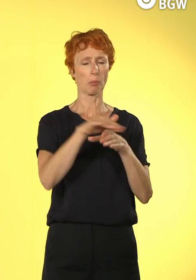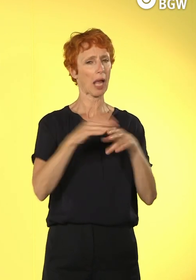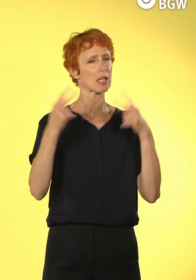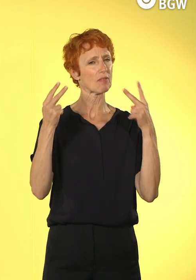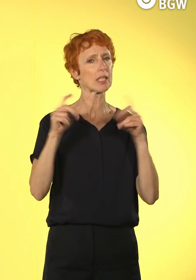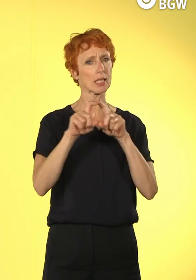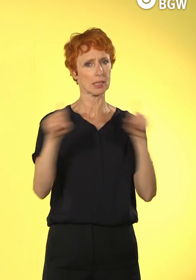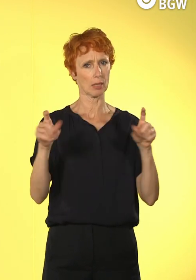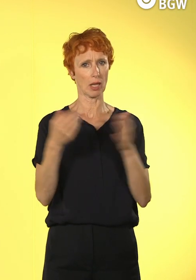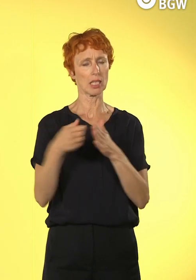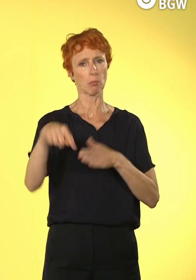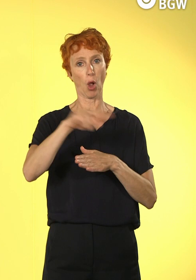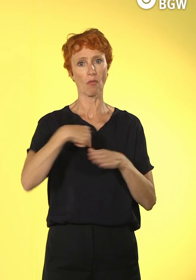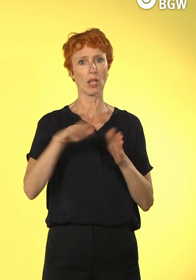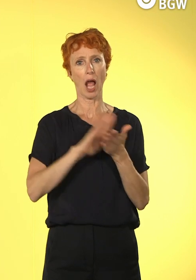nicht daran vorbei.